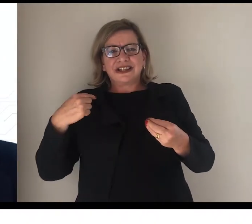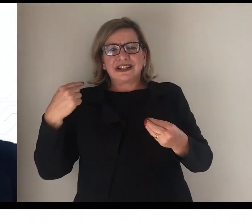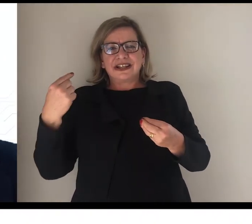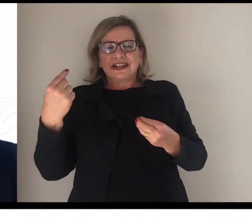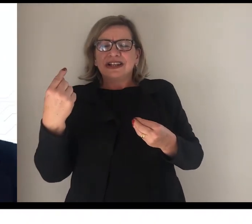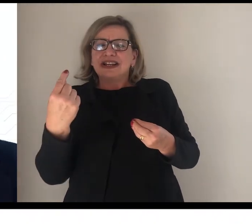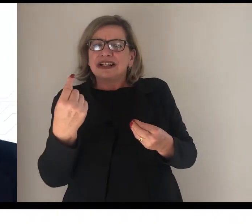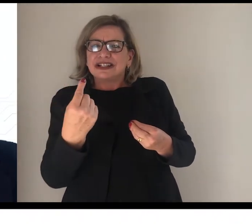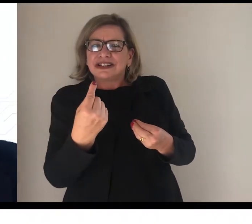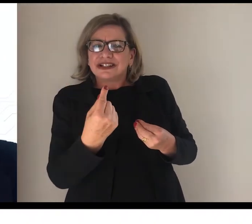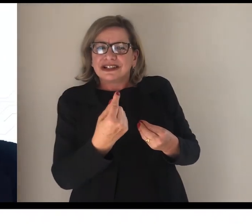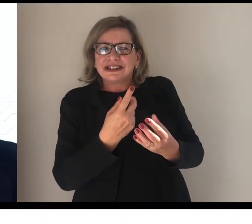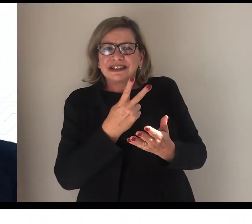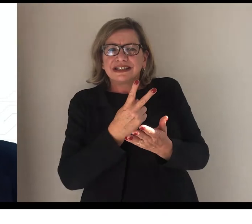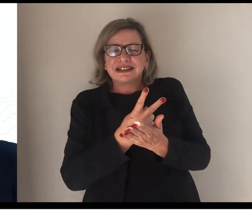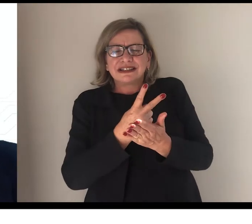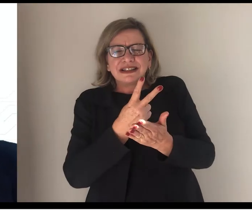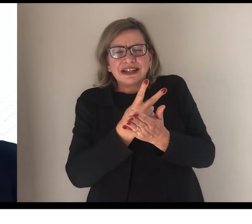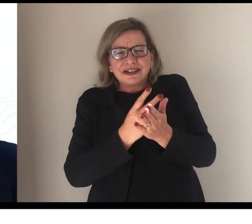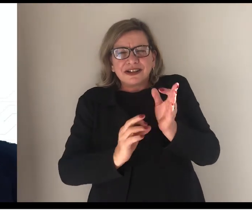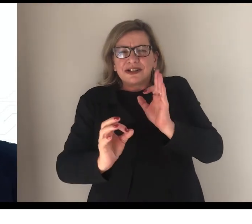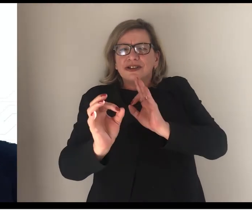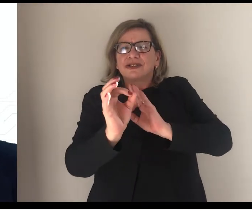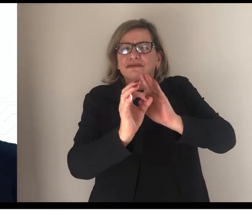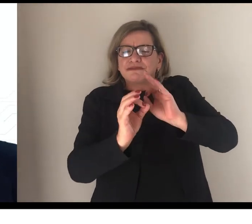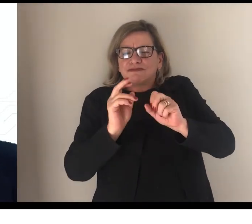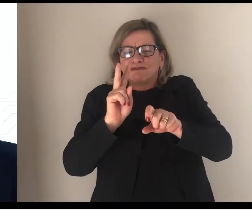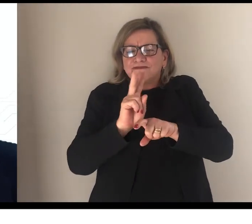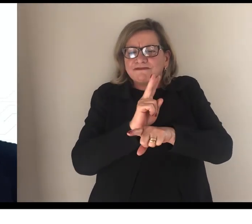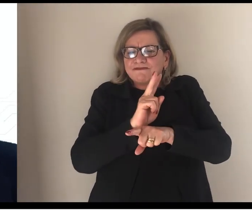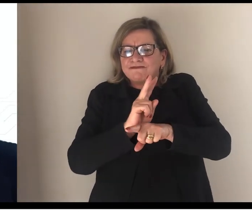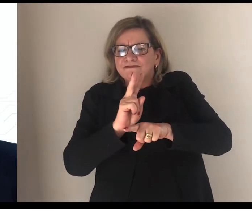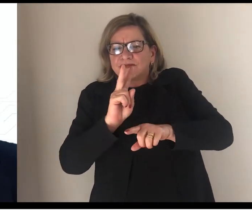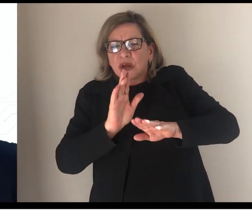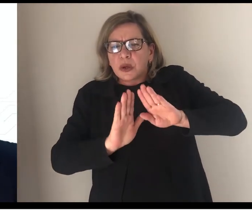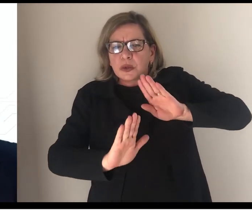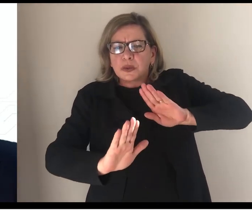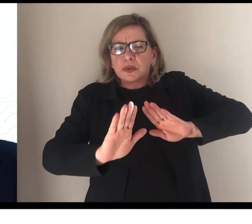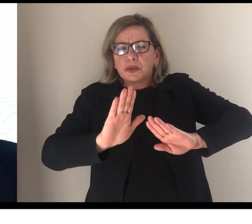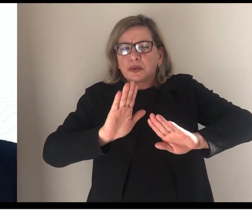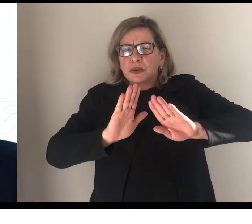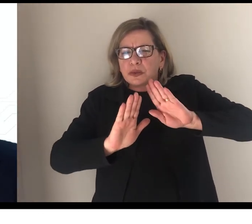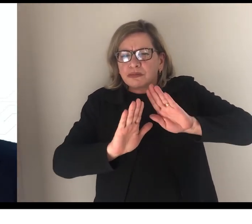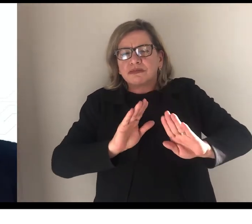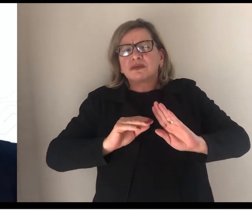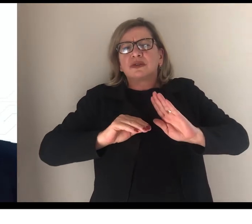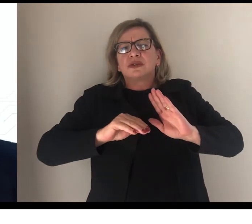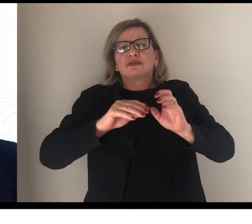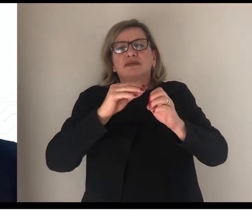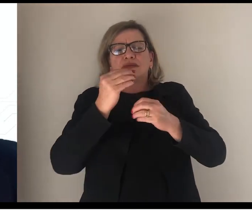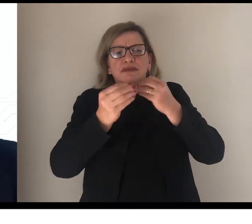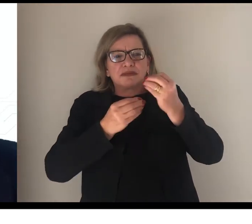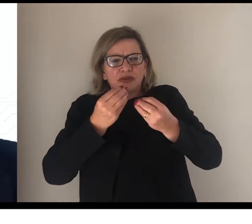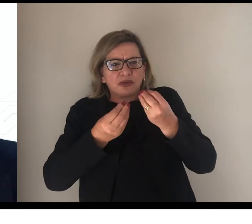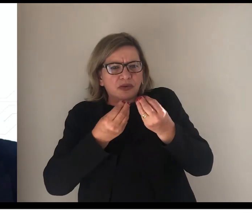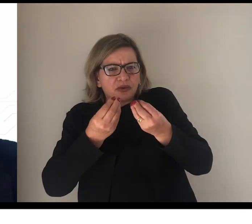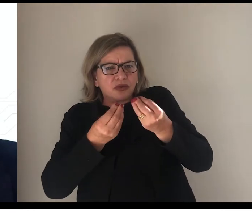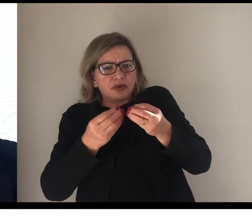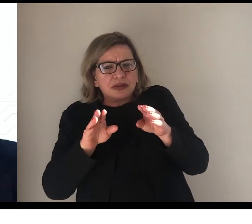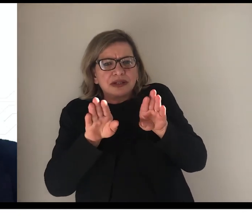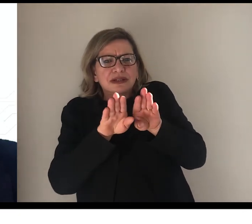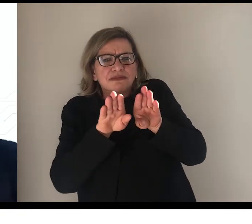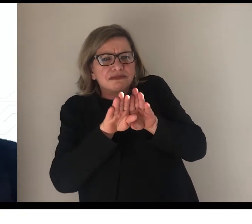faz um processo muito cuidadoso, muito meticuloso, ou